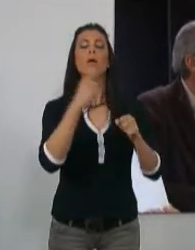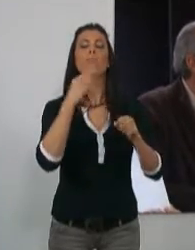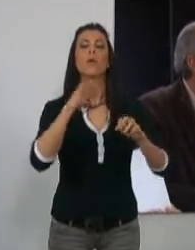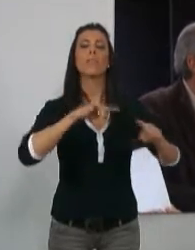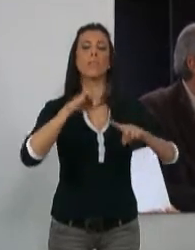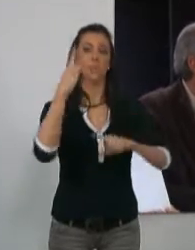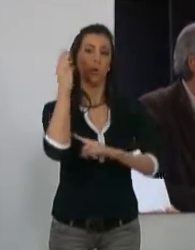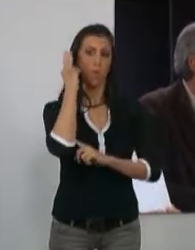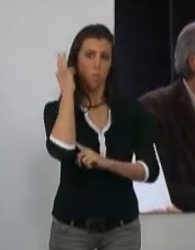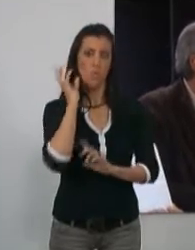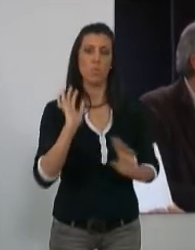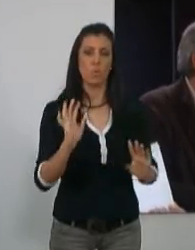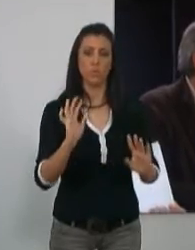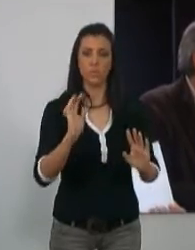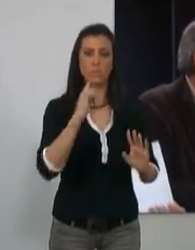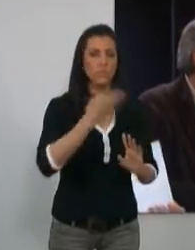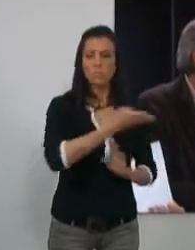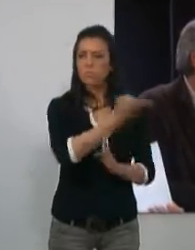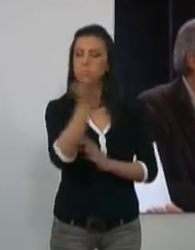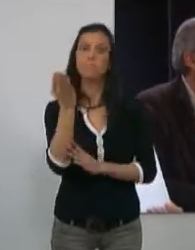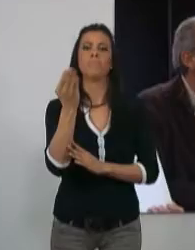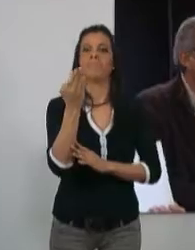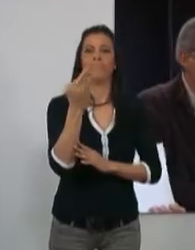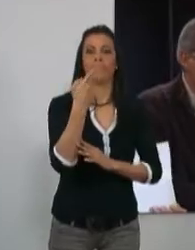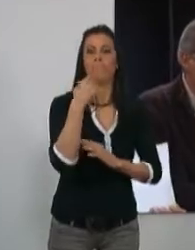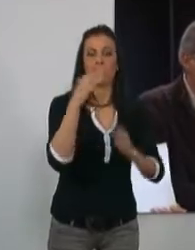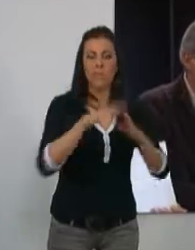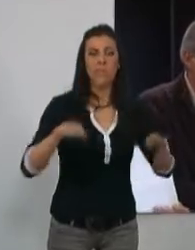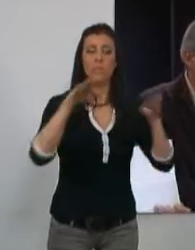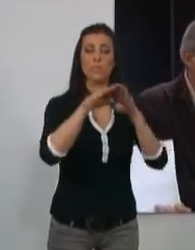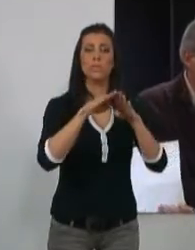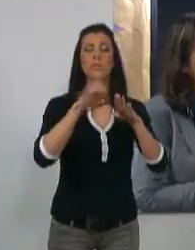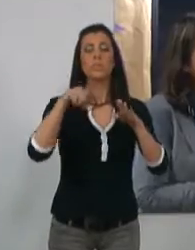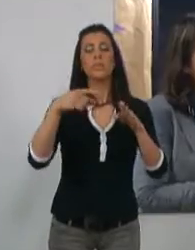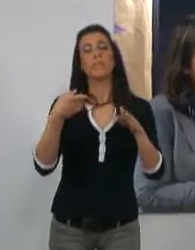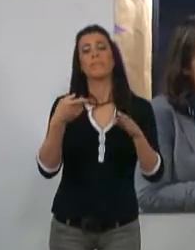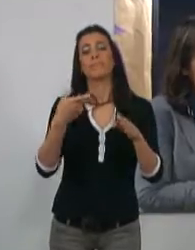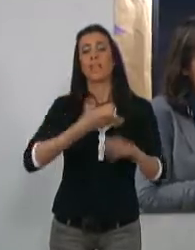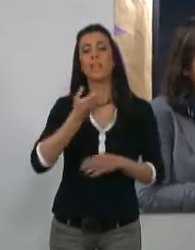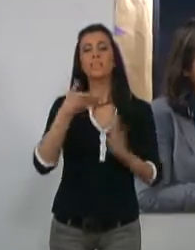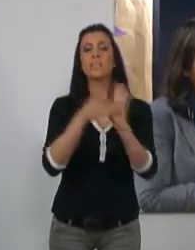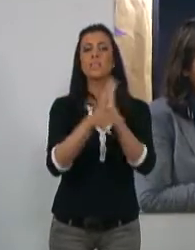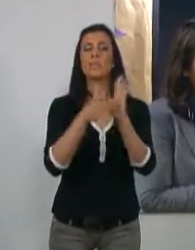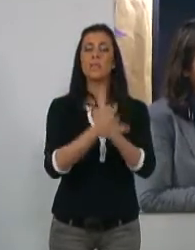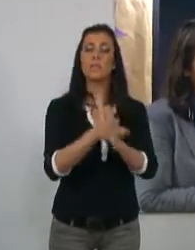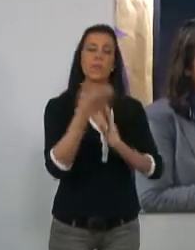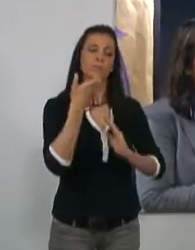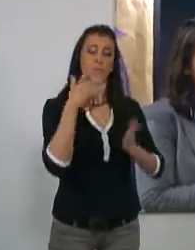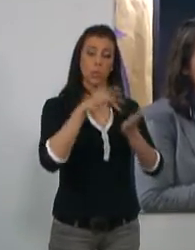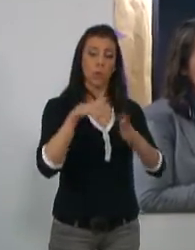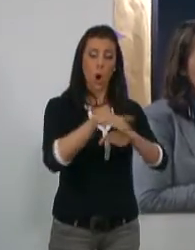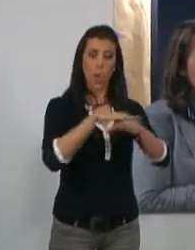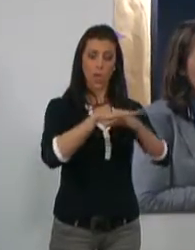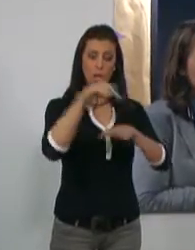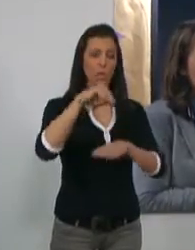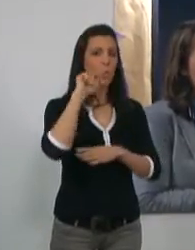ocupada por una mujer, cuando en realidad cualquier claustro es paritario. Finalmente, la alcaldesa explicó que gobernar